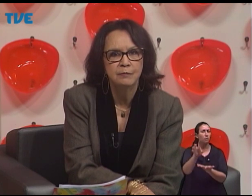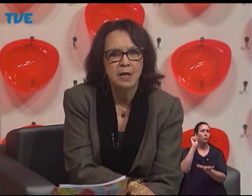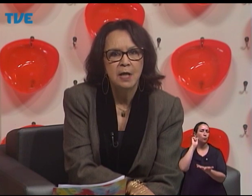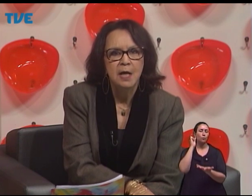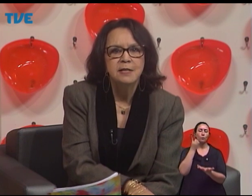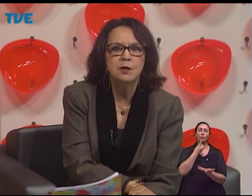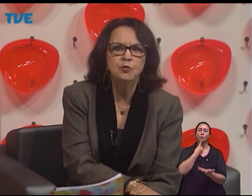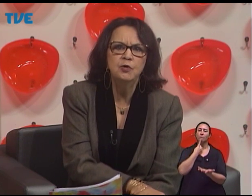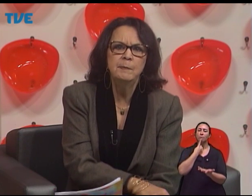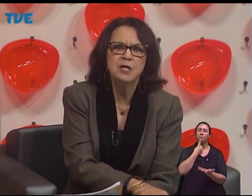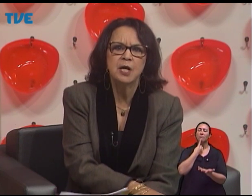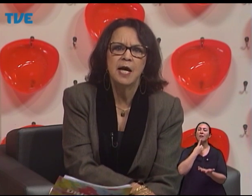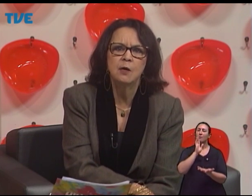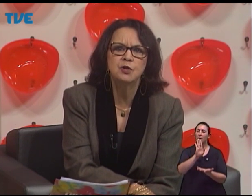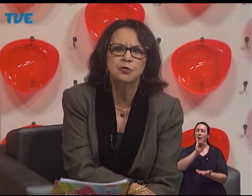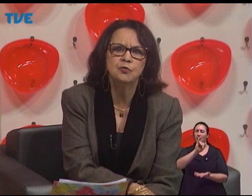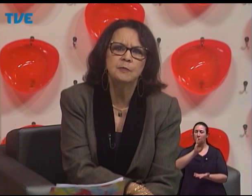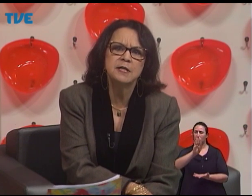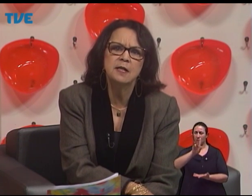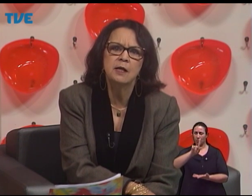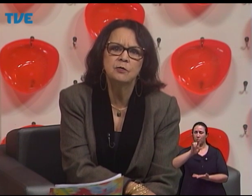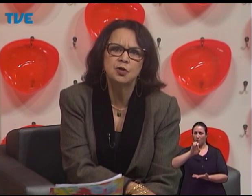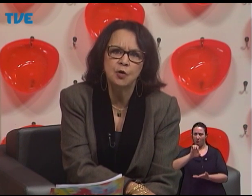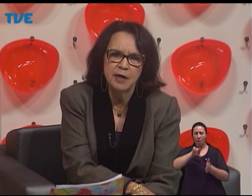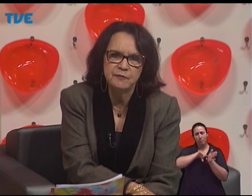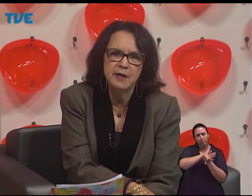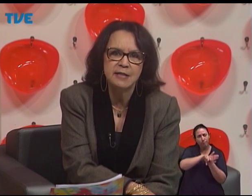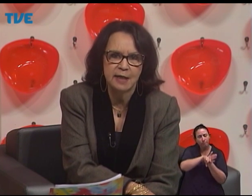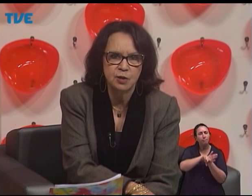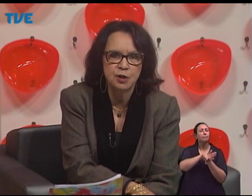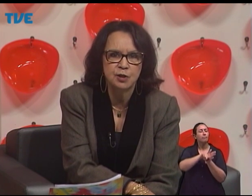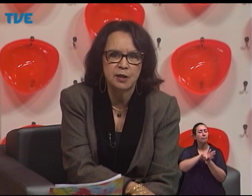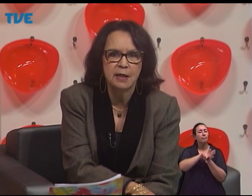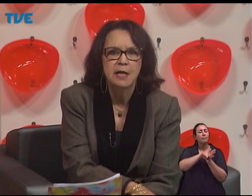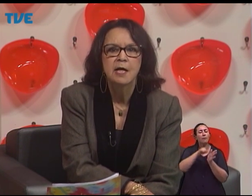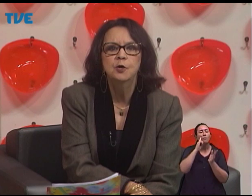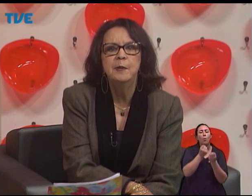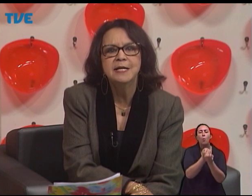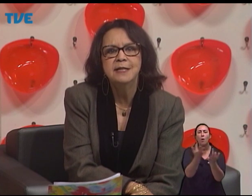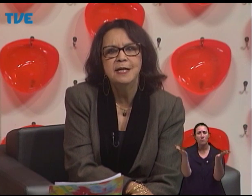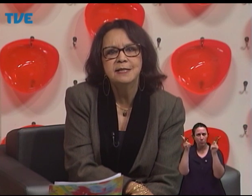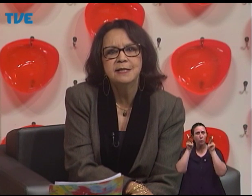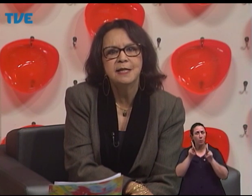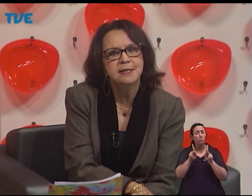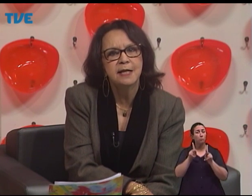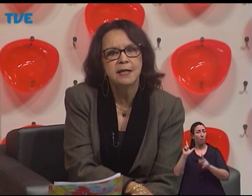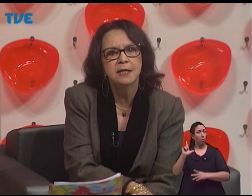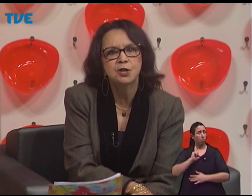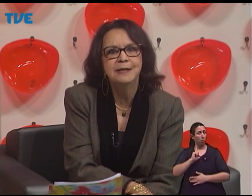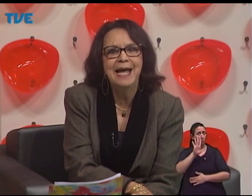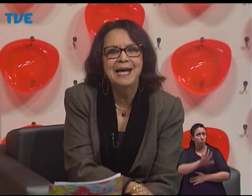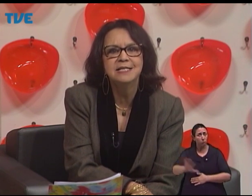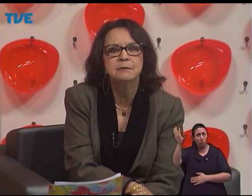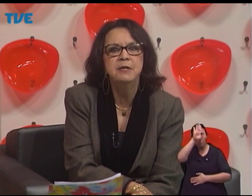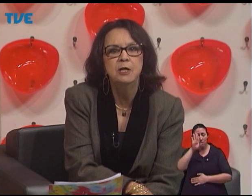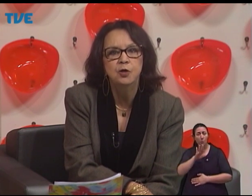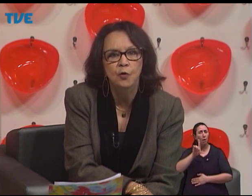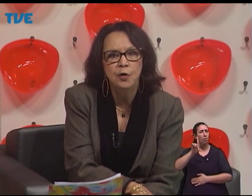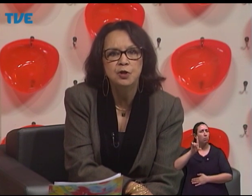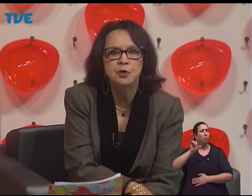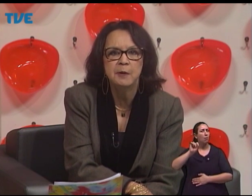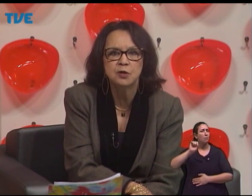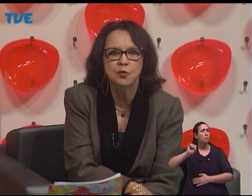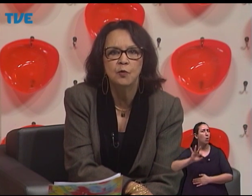surdo. Segundo o IBGE, o Instituto Brasileiro de Geografia e Estatística, no Brasil existem cerca de 10